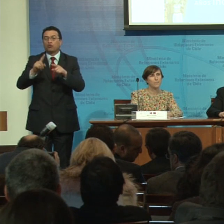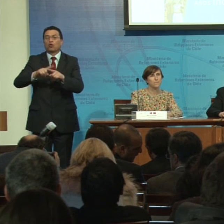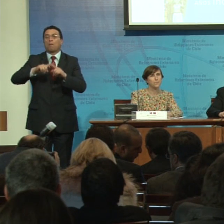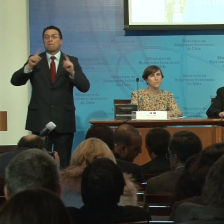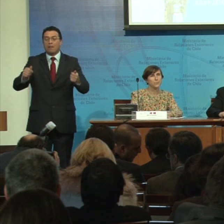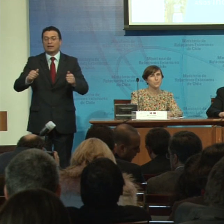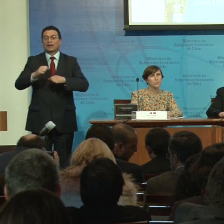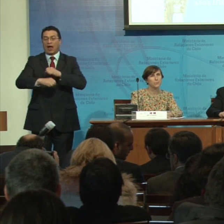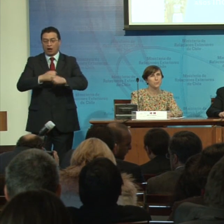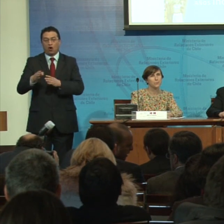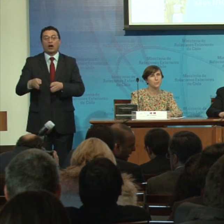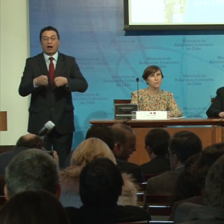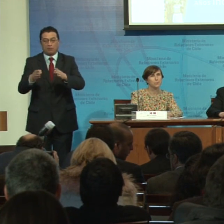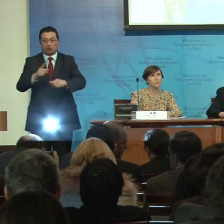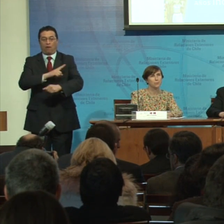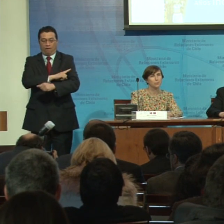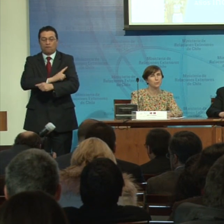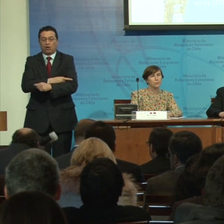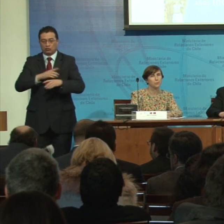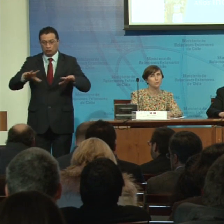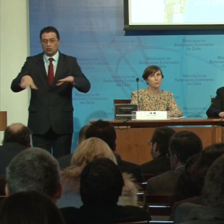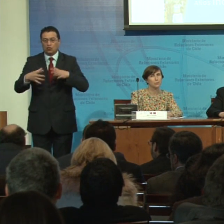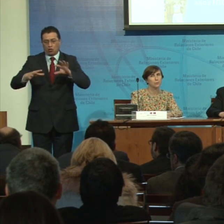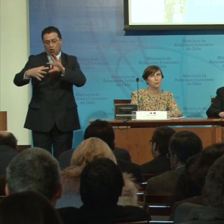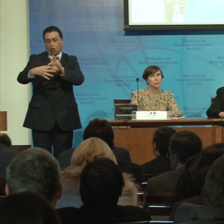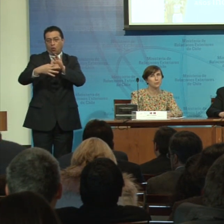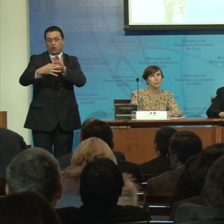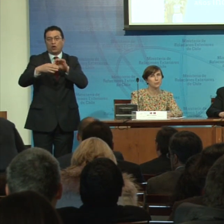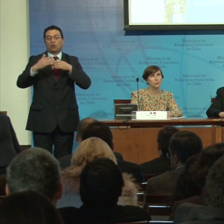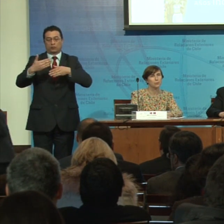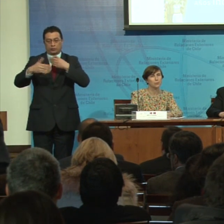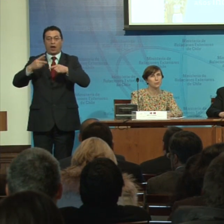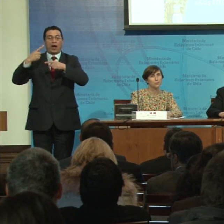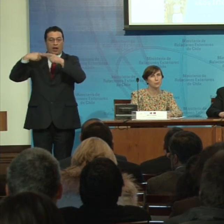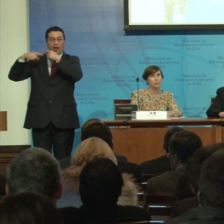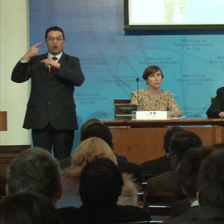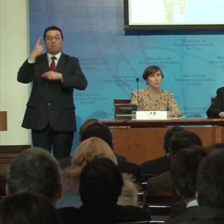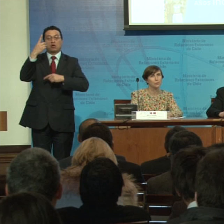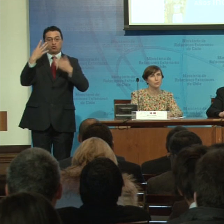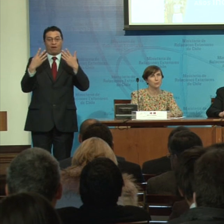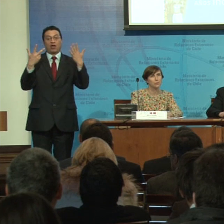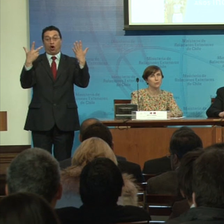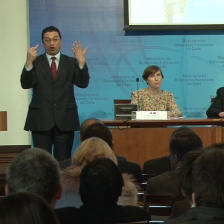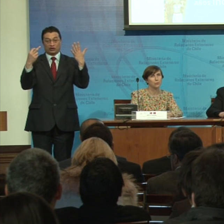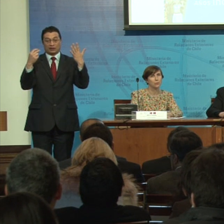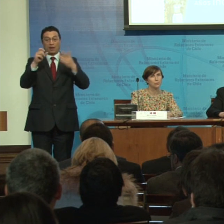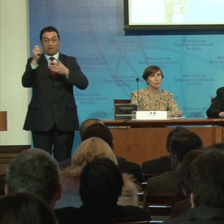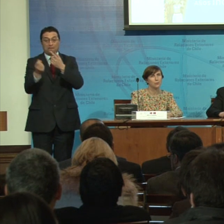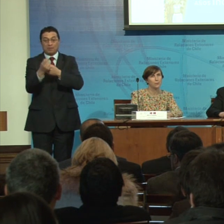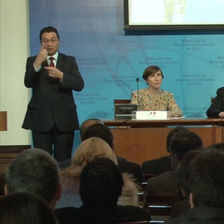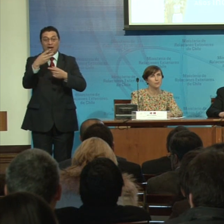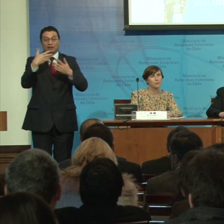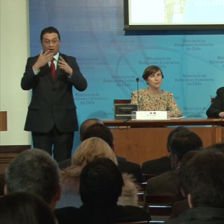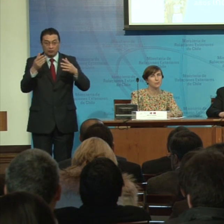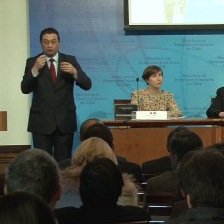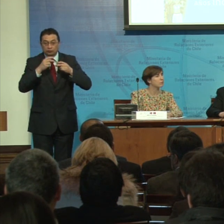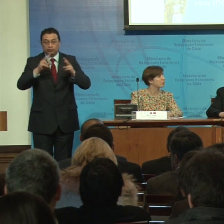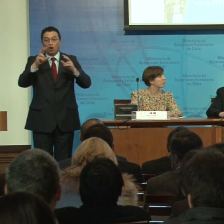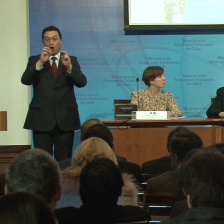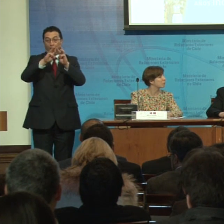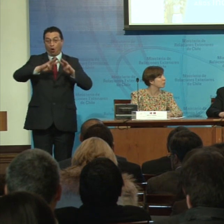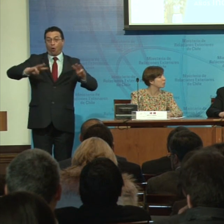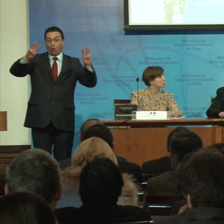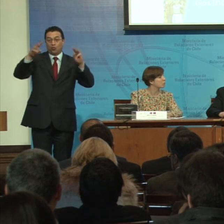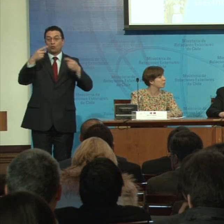años de camino y esfuerzos mancomunados que se remontan hacia los años 80, con el primer decenio de Naciones Unidas sobre la